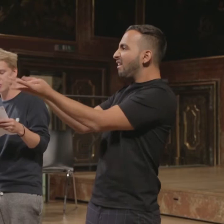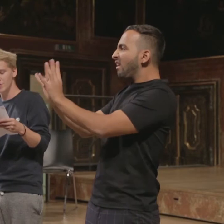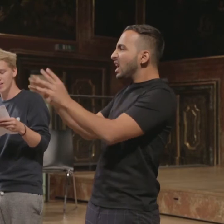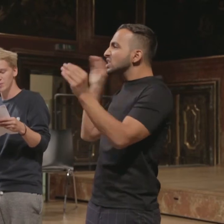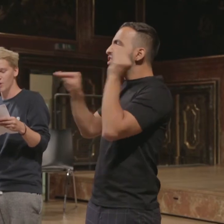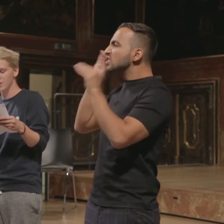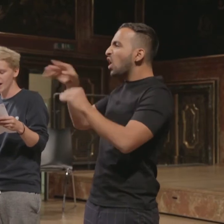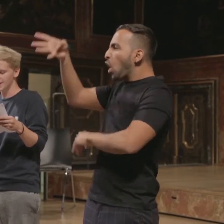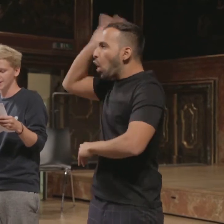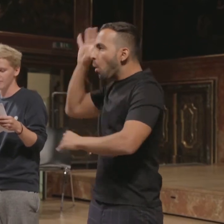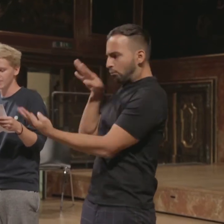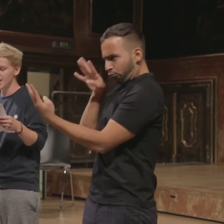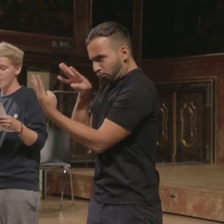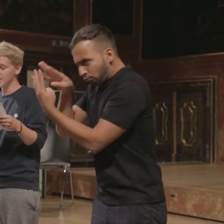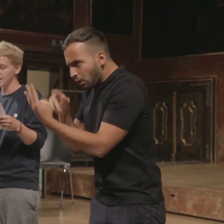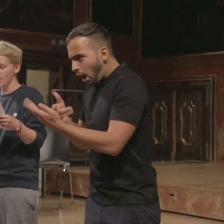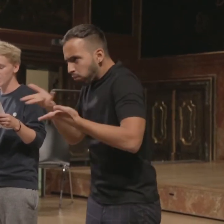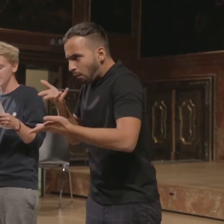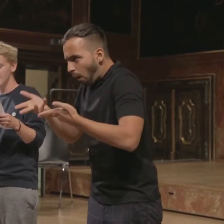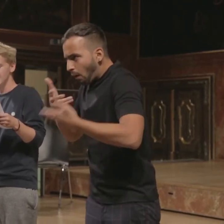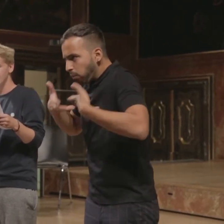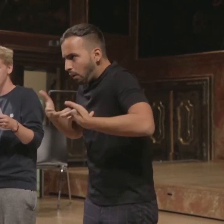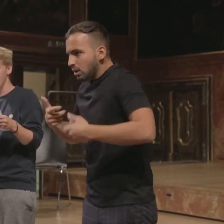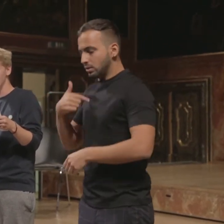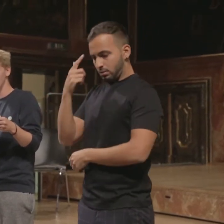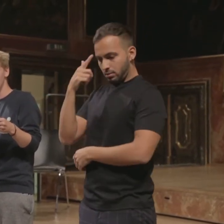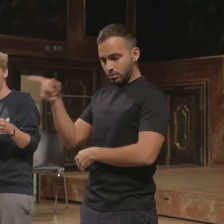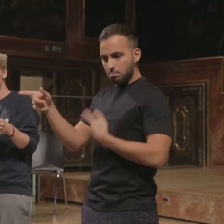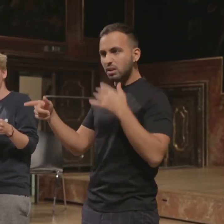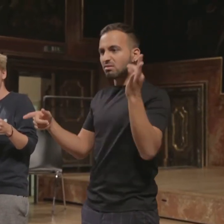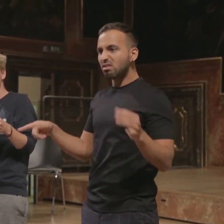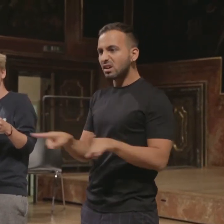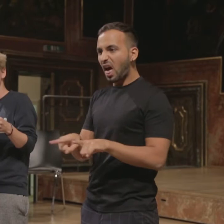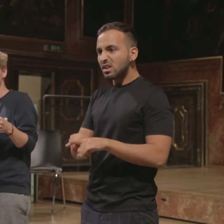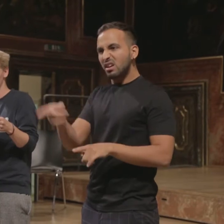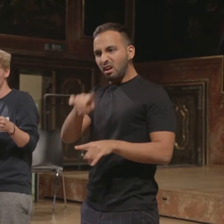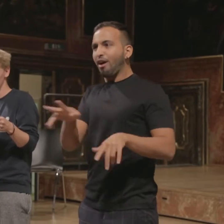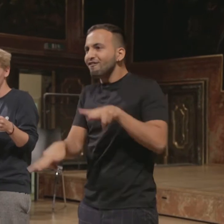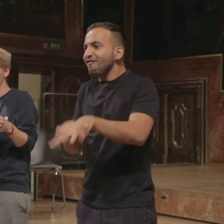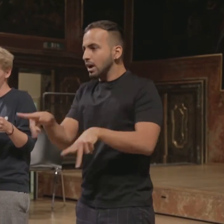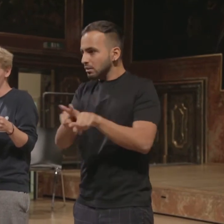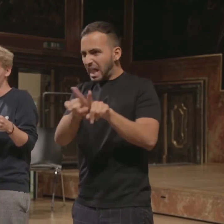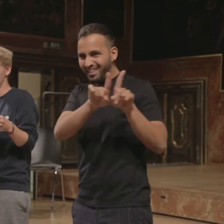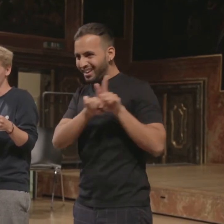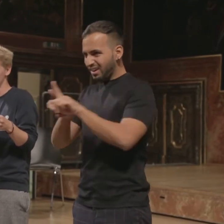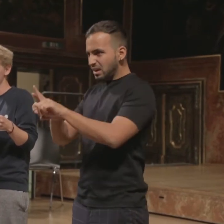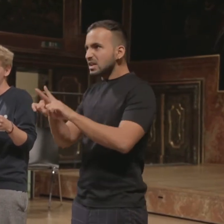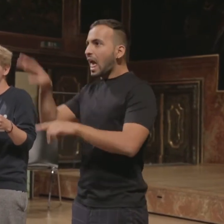Römer denn überhaupt gebracht haben. Manchmal glaube ich, dass Tante Anke und ihr Kepler wohl die Anführer dieser Volksfront gegen Europa oder eben der anti